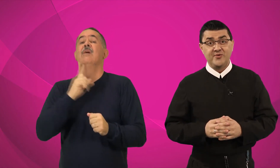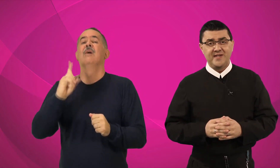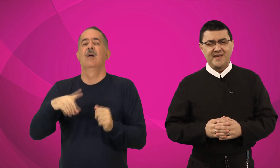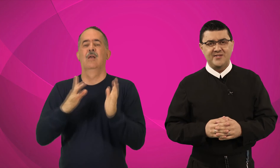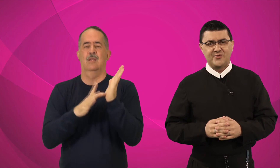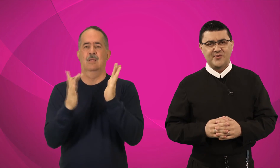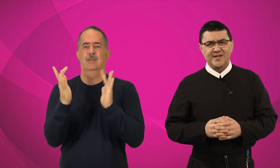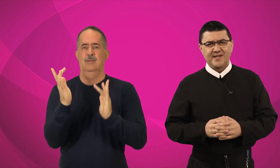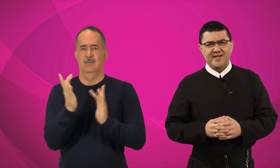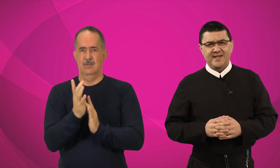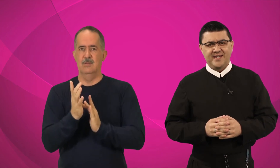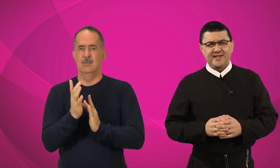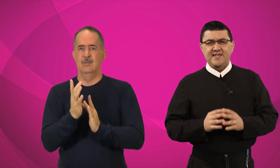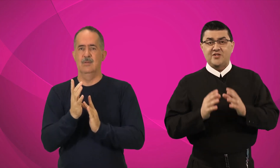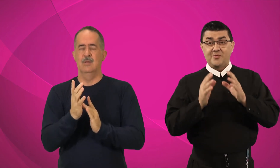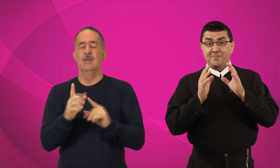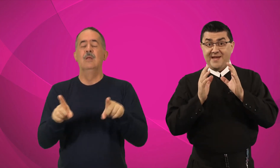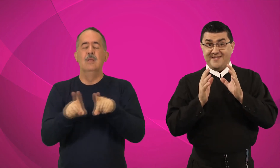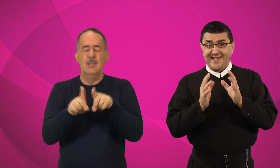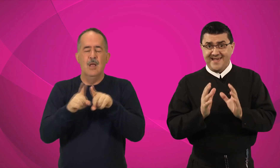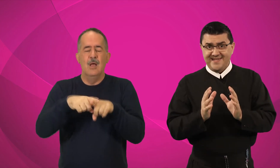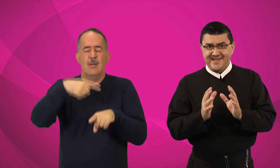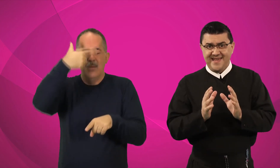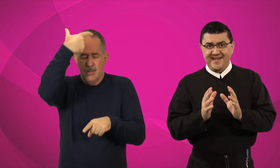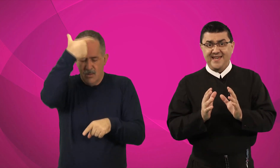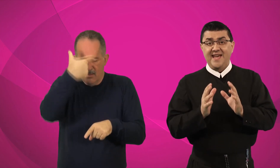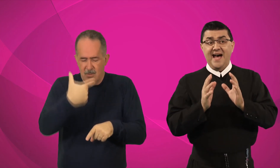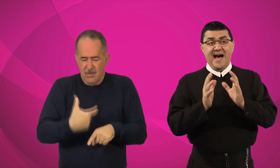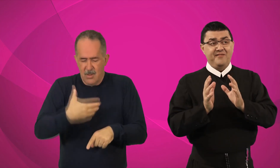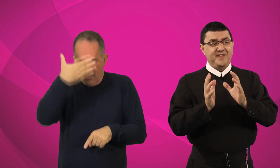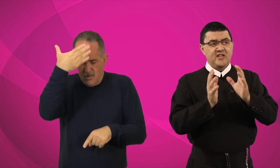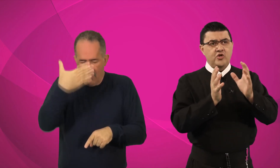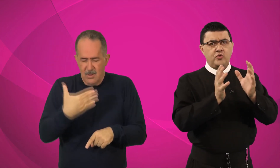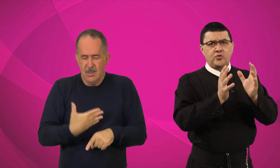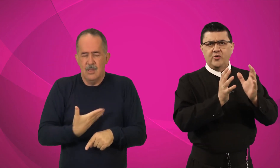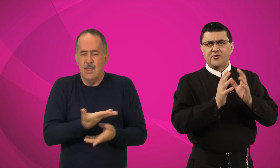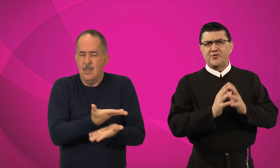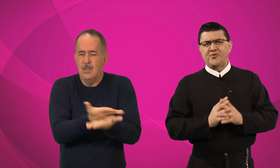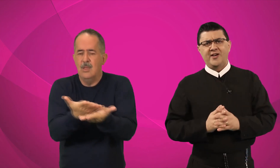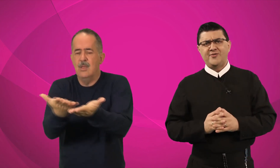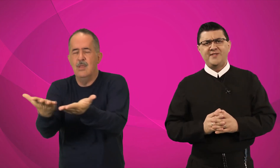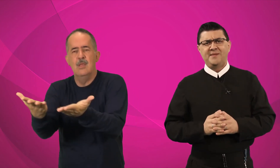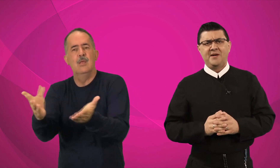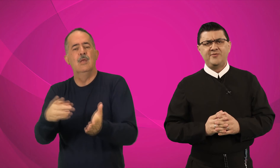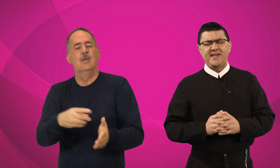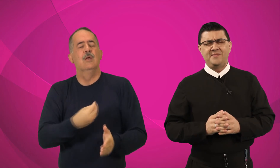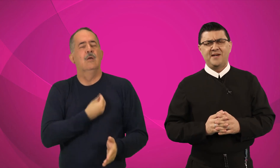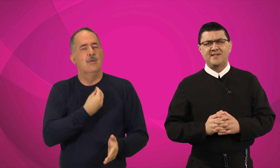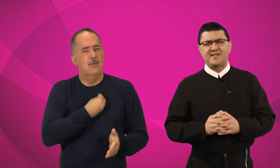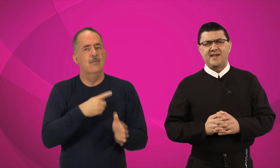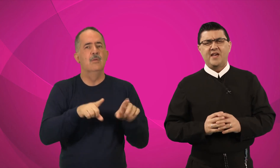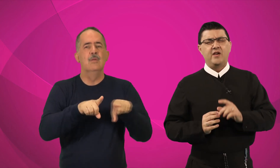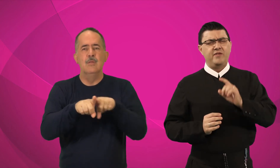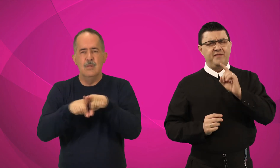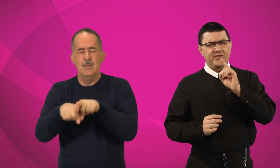Cristo. Que sejamos presença dEle à vida de todos os nossos irmãos e irmãs, vivendo